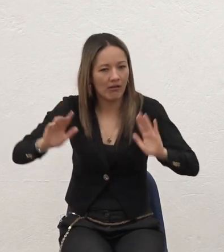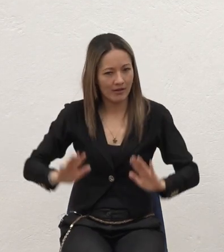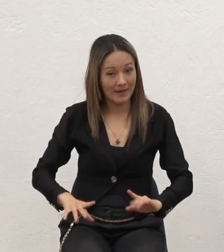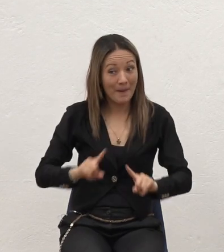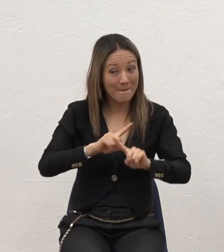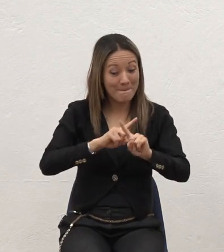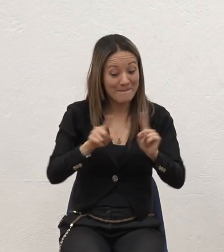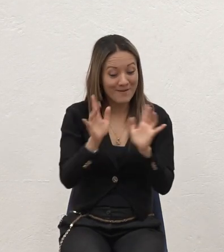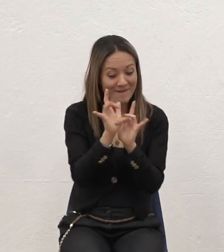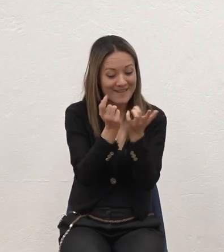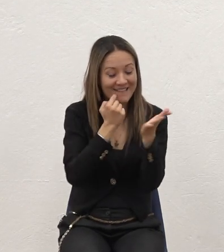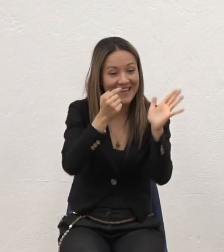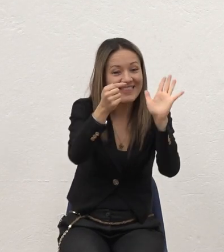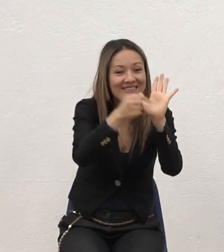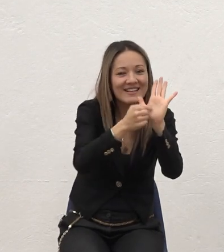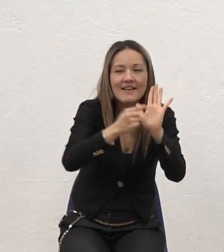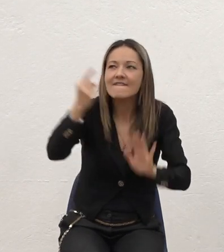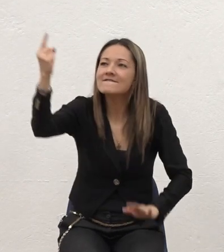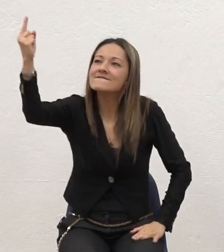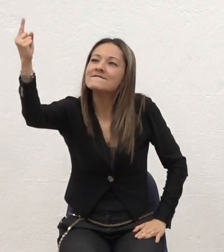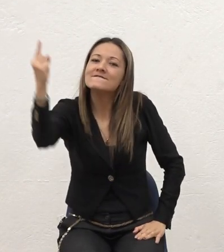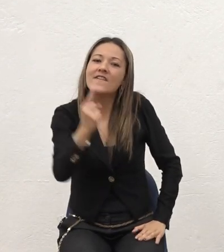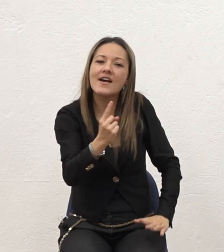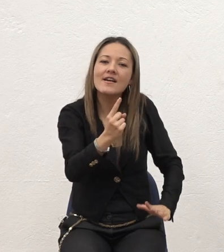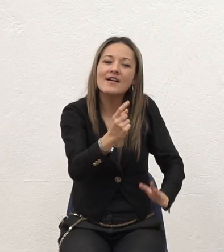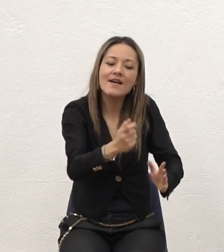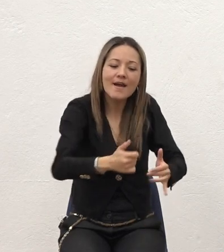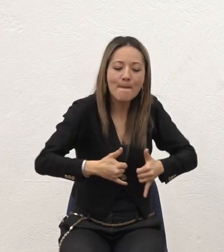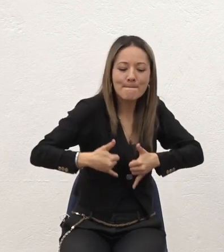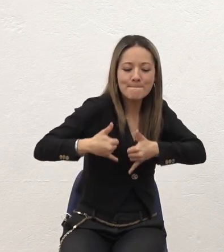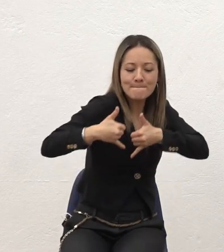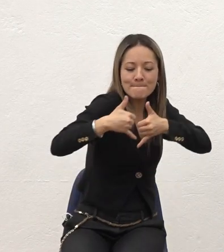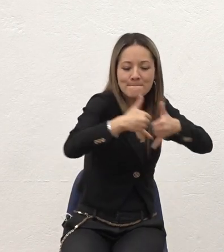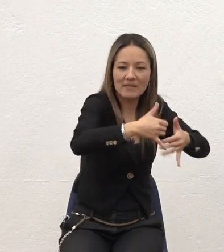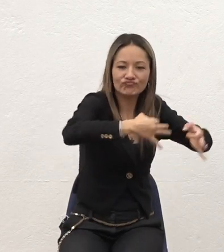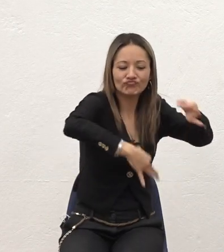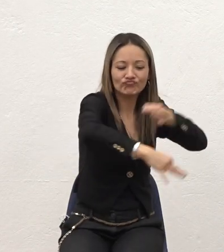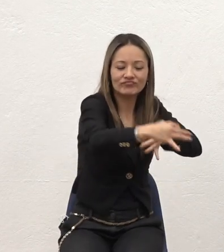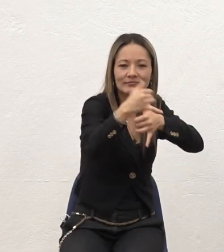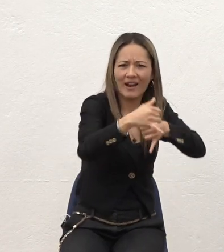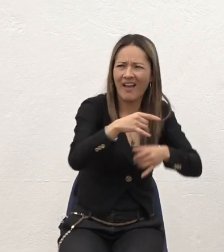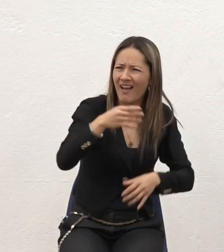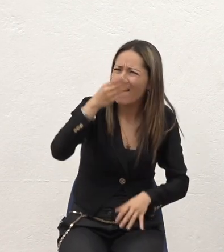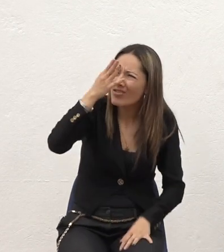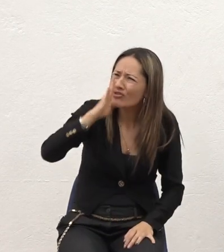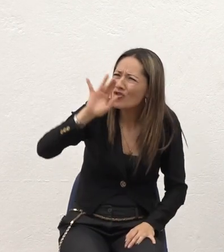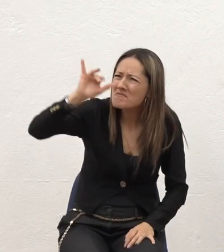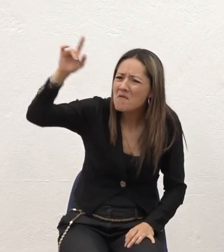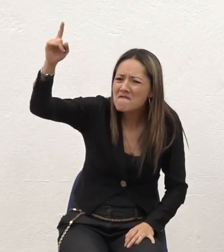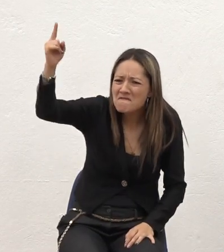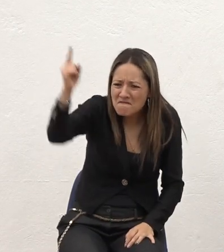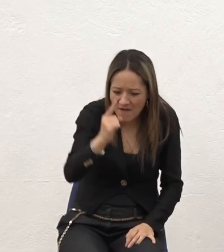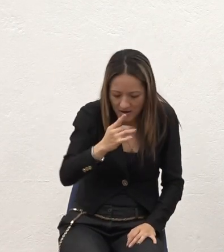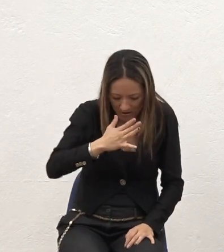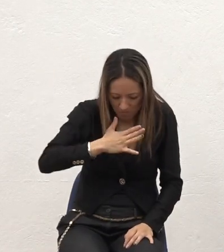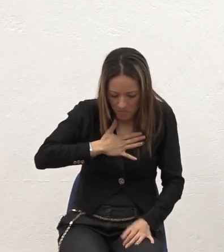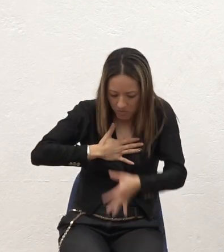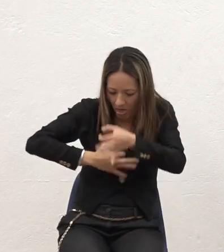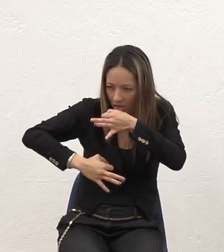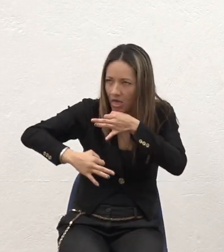diciendo Venía Con retribución Dios mismo Estaba viniendo por mí Vino por usted Por eso usted está disventado Por eso estoy yo acá